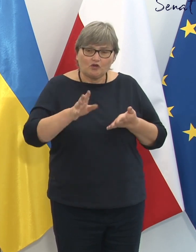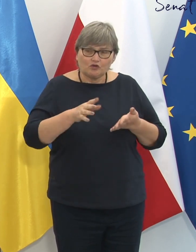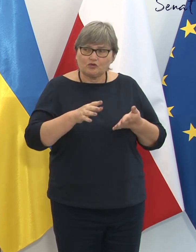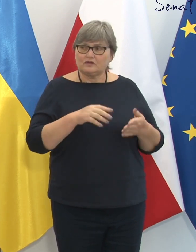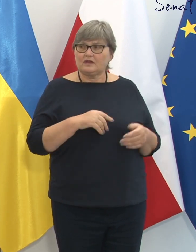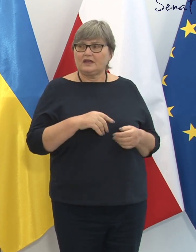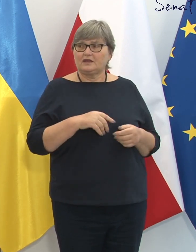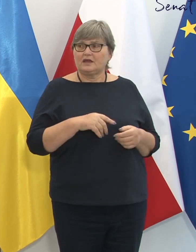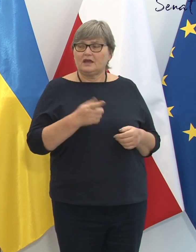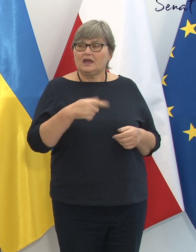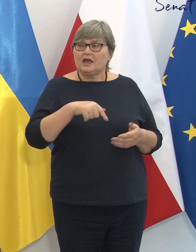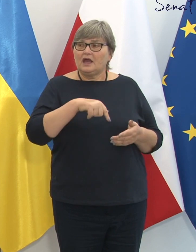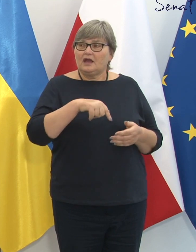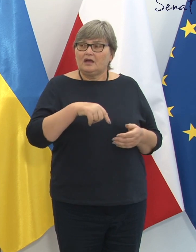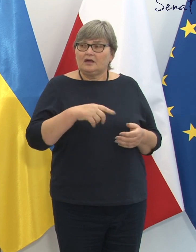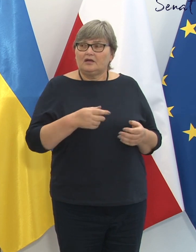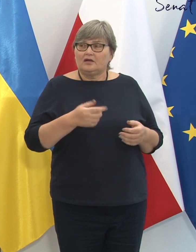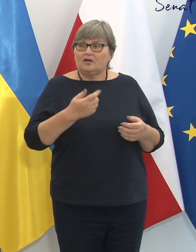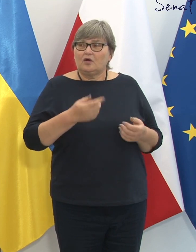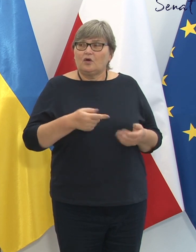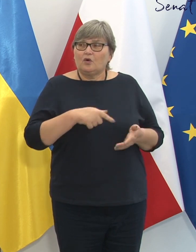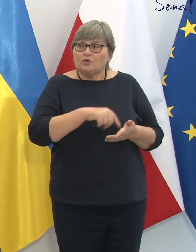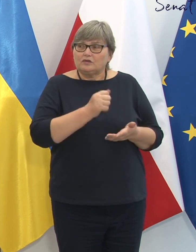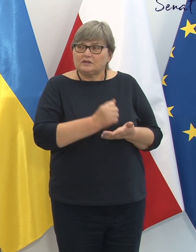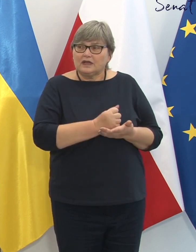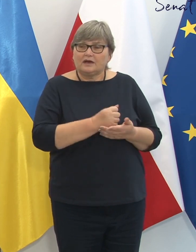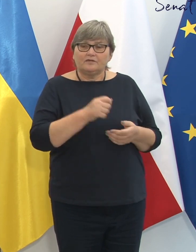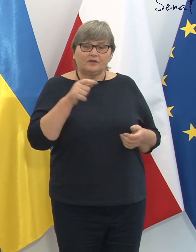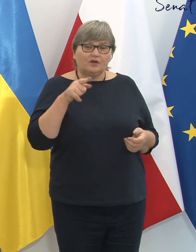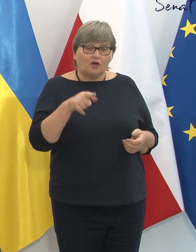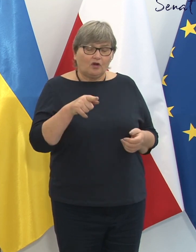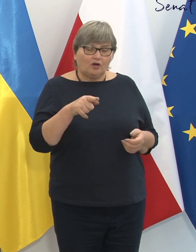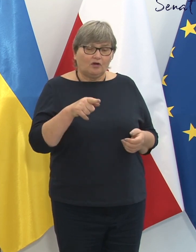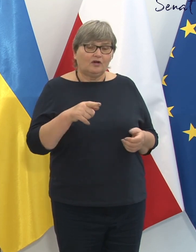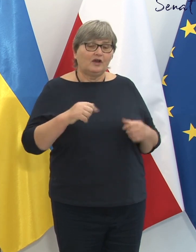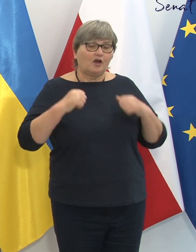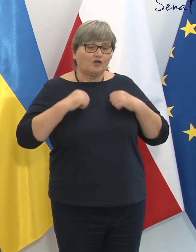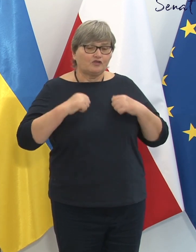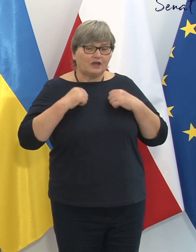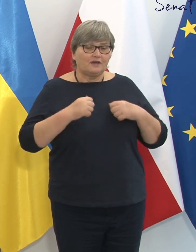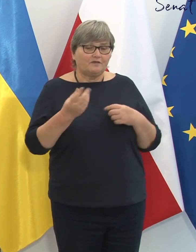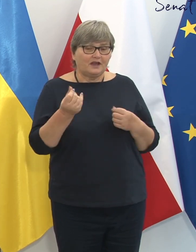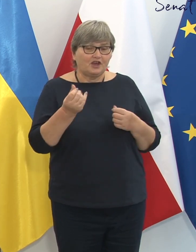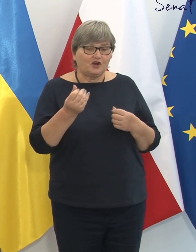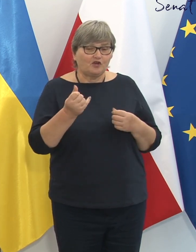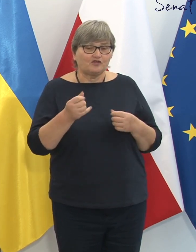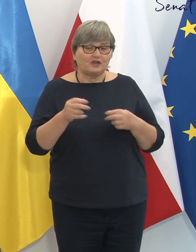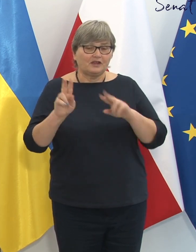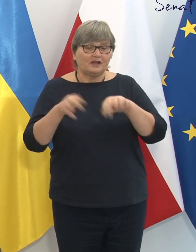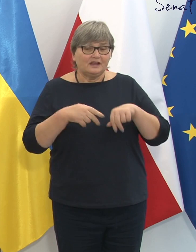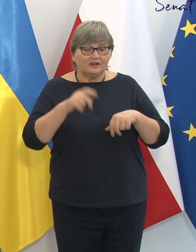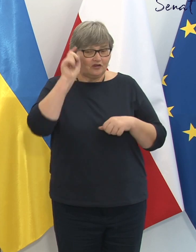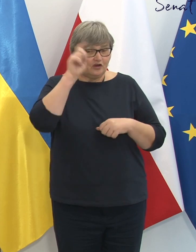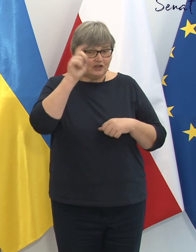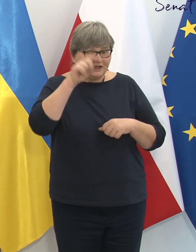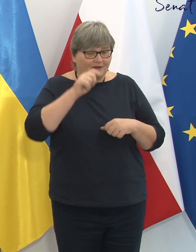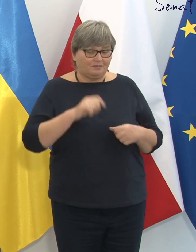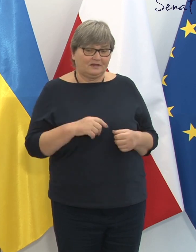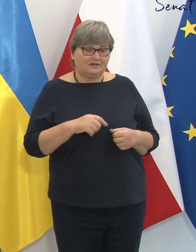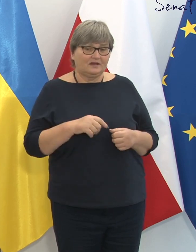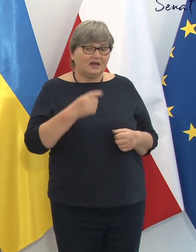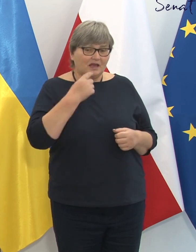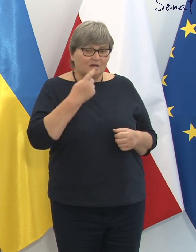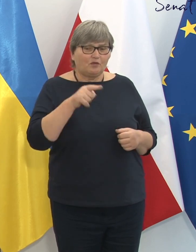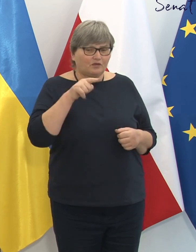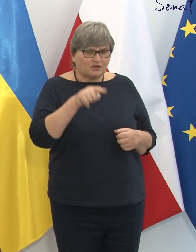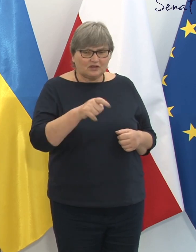odrzuciła uchwałę w sprawie dochodzenia roszczeń ze strony Niemiec, twierdząc, że to zmiana stanowiska Platformy i